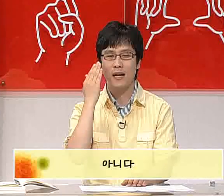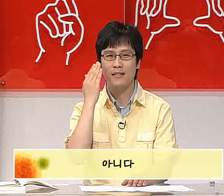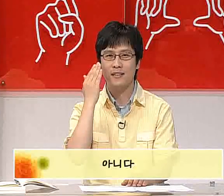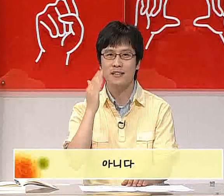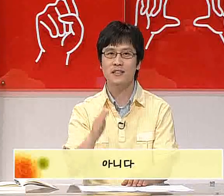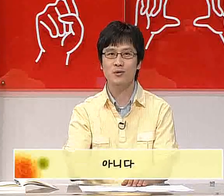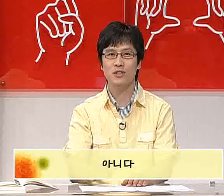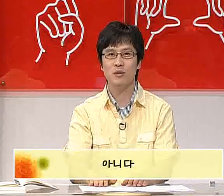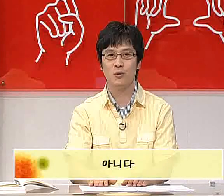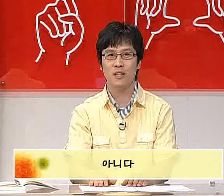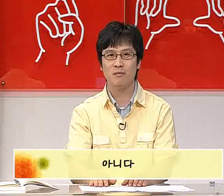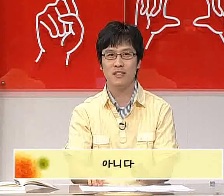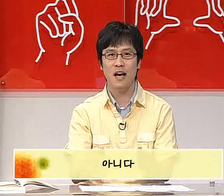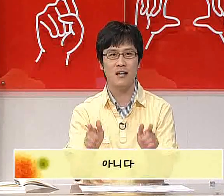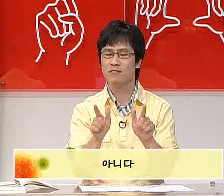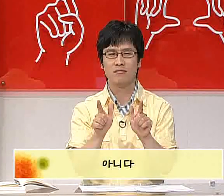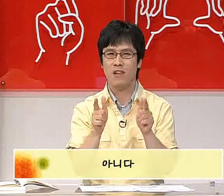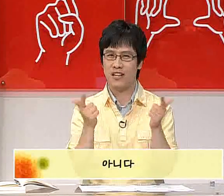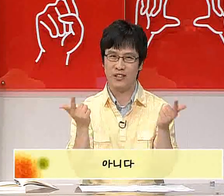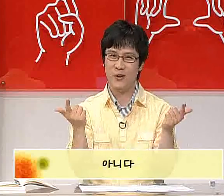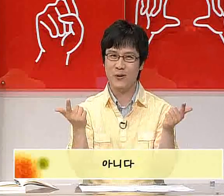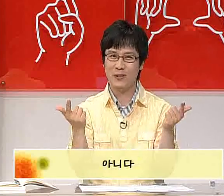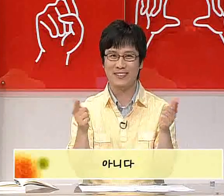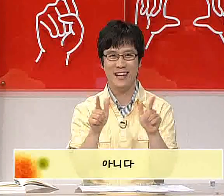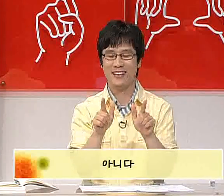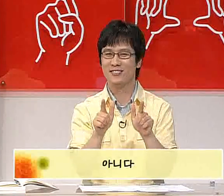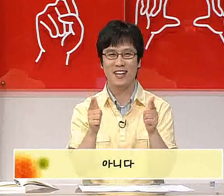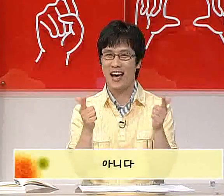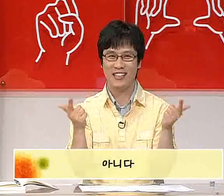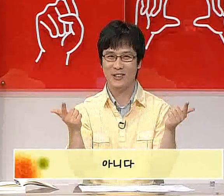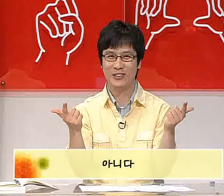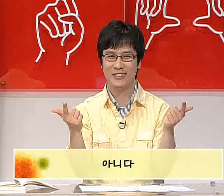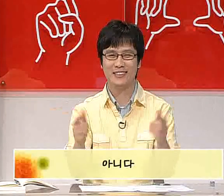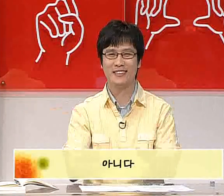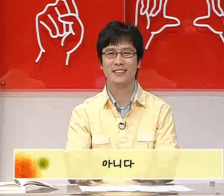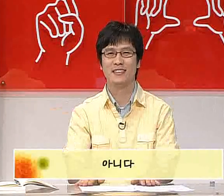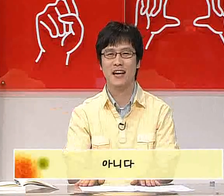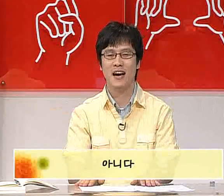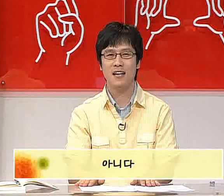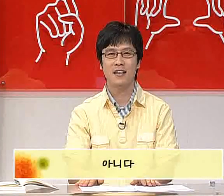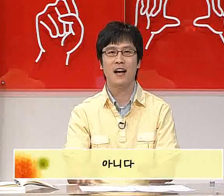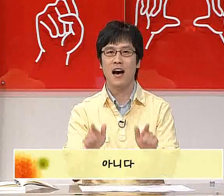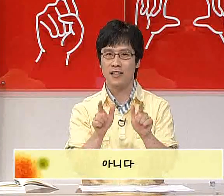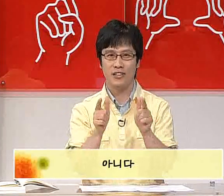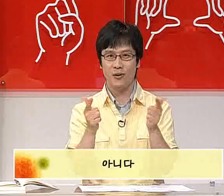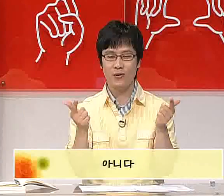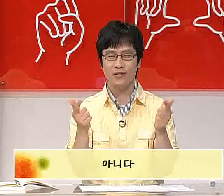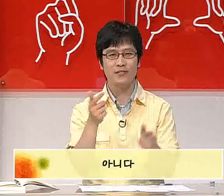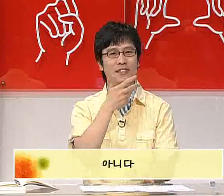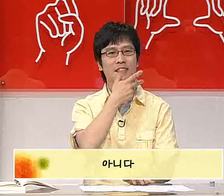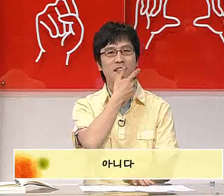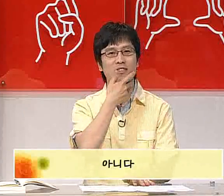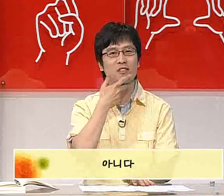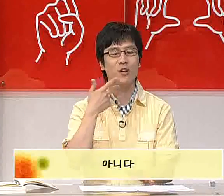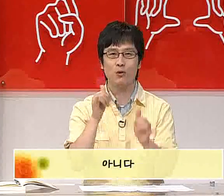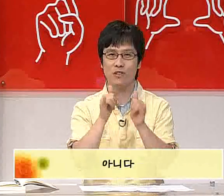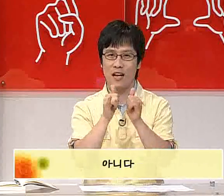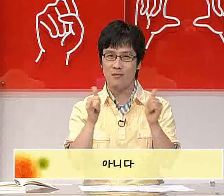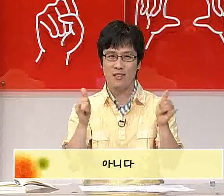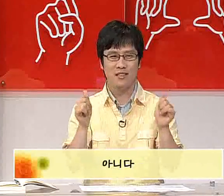살짝 흔들어주시면 좋겠습니다. 아니요. 네. 아니요. 자, 아니요. 영국 사람이